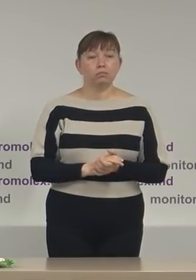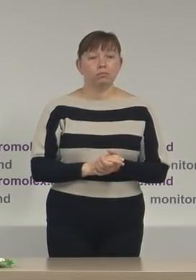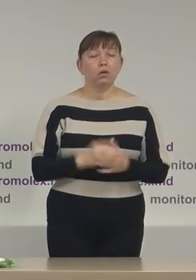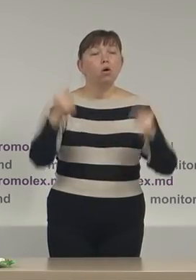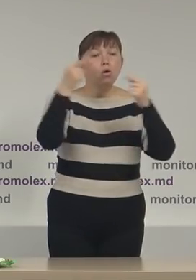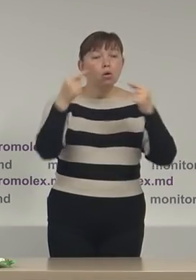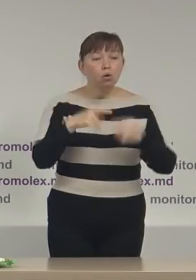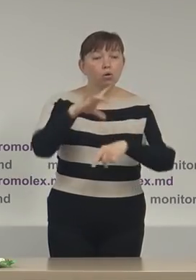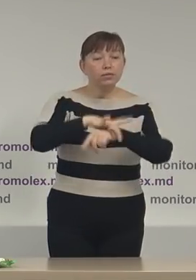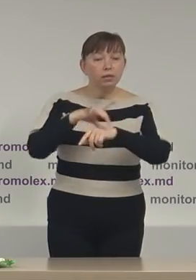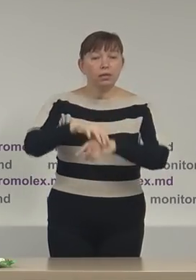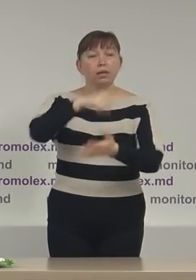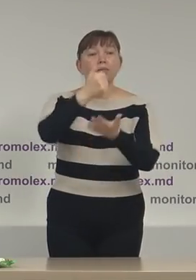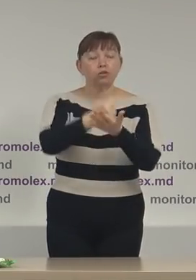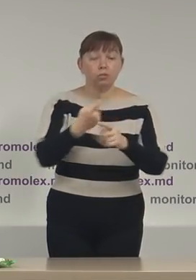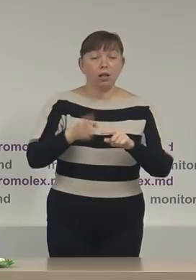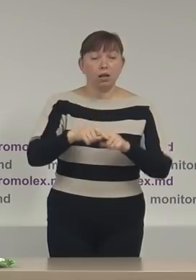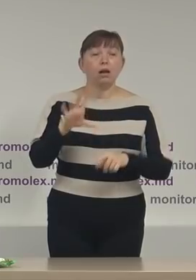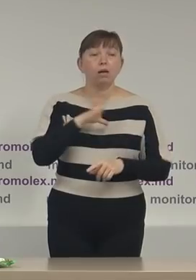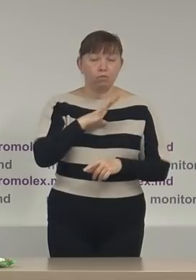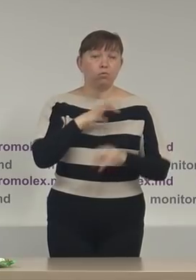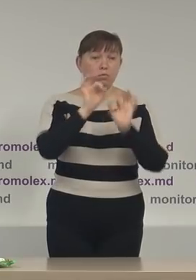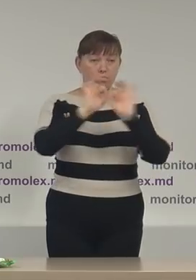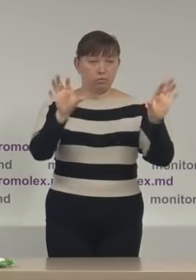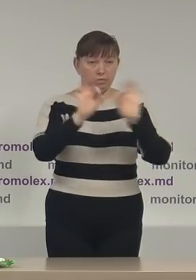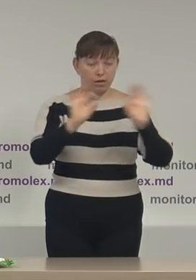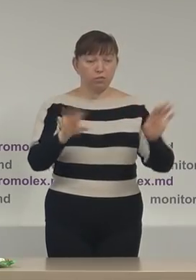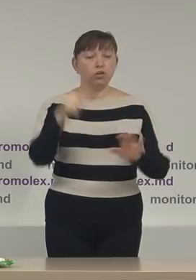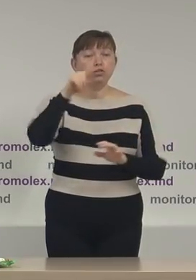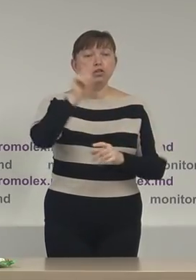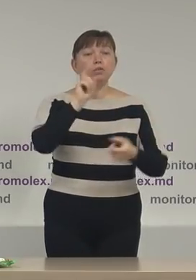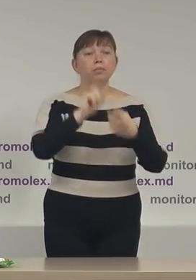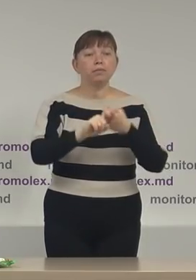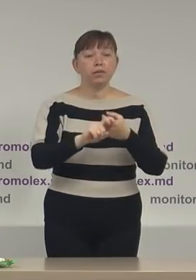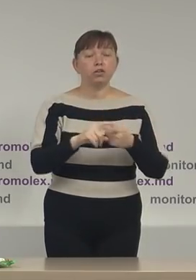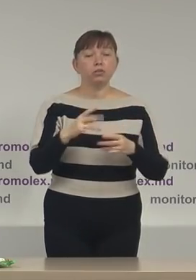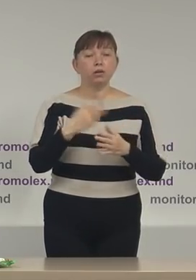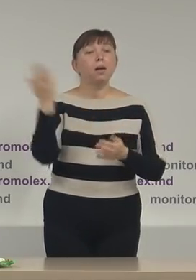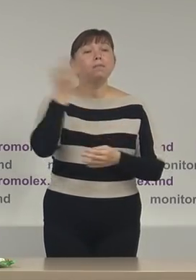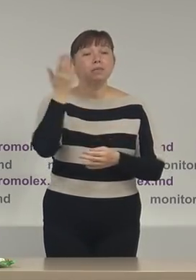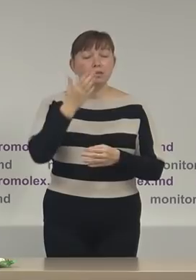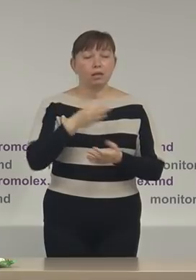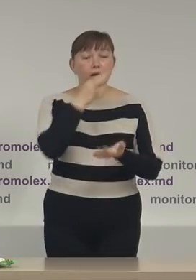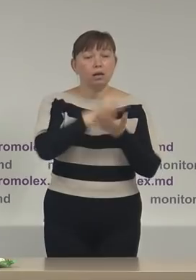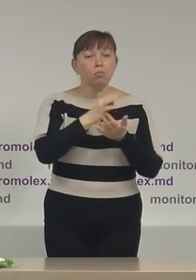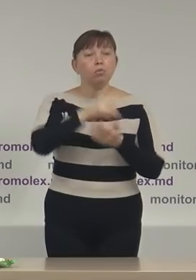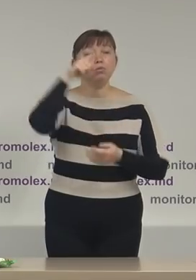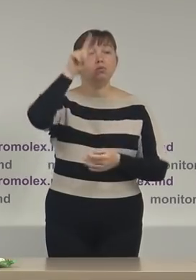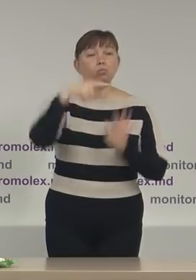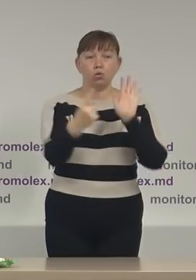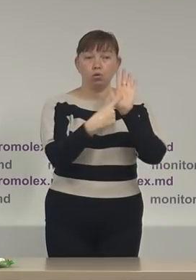constatările principale la care am vrut să fac referire în ceea ce privește prezentarea raportului numărul 7